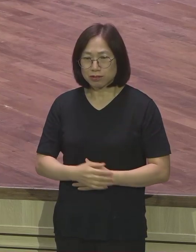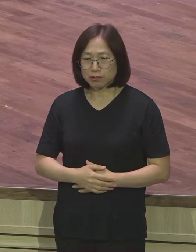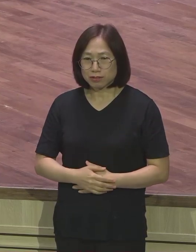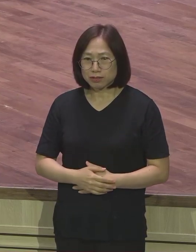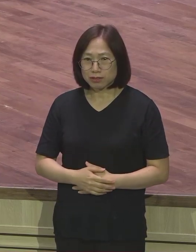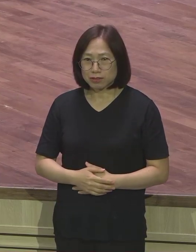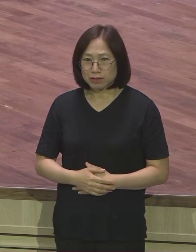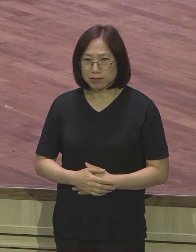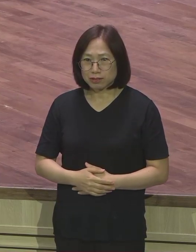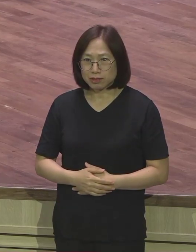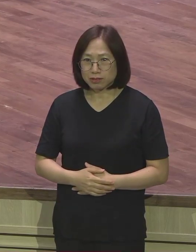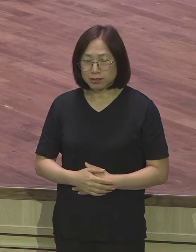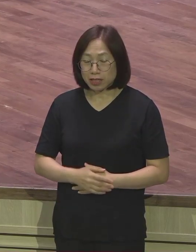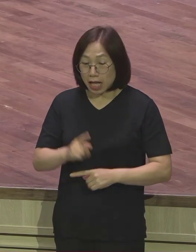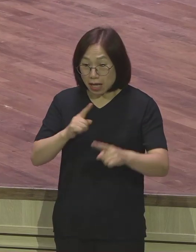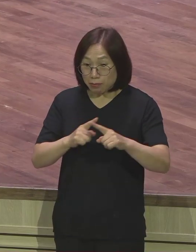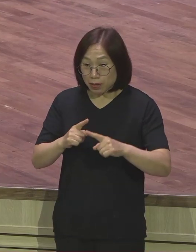말씀을 더 많이 안 받아서 그런 겁니까